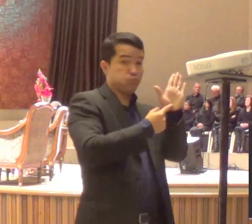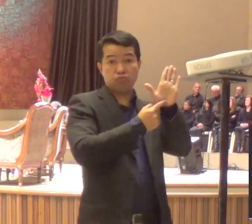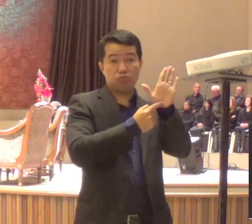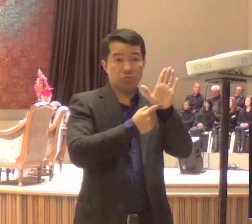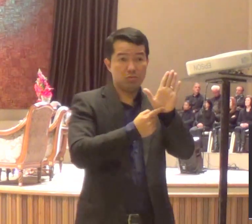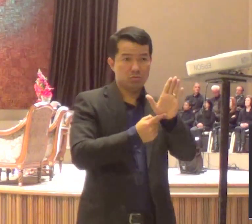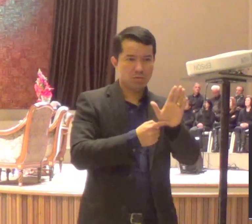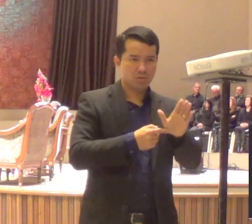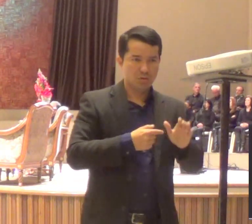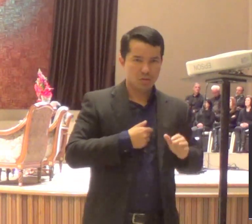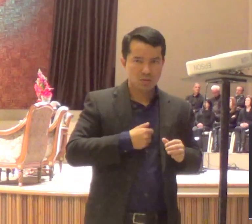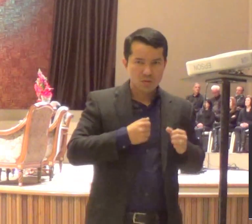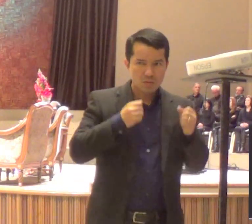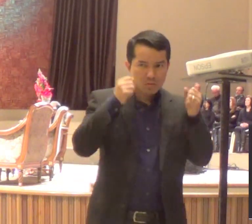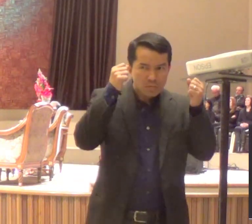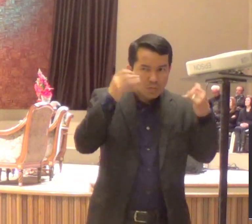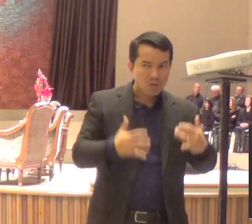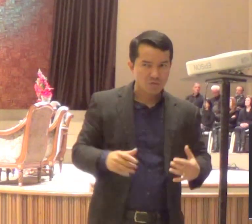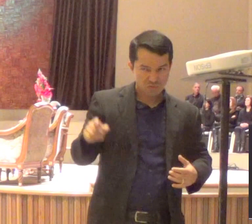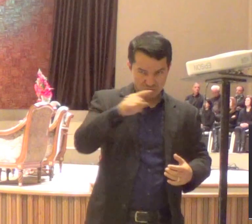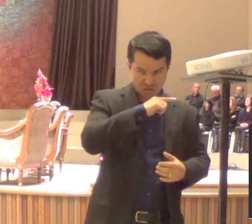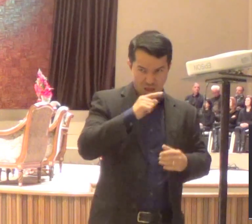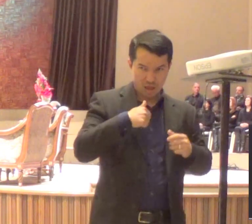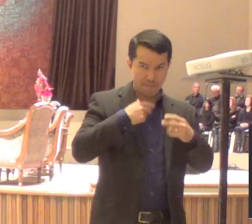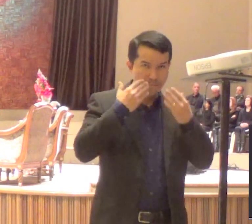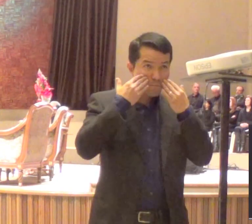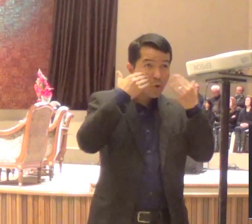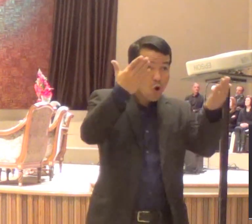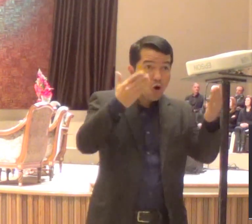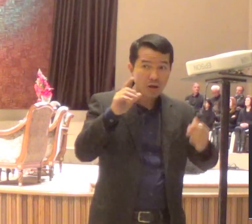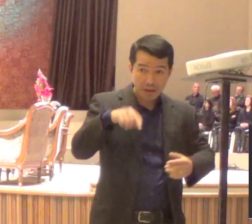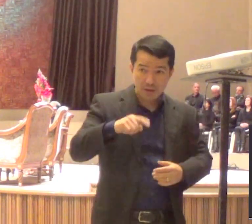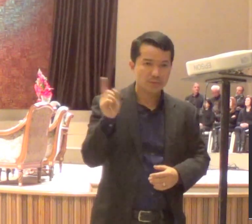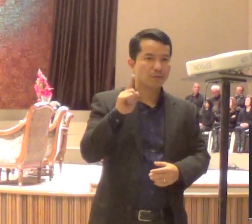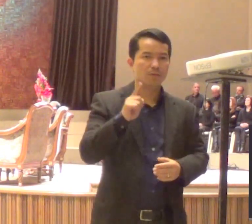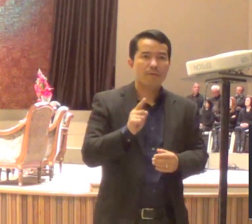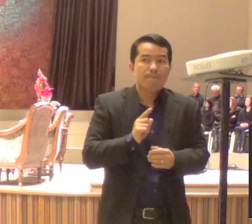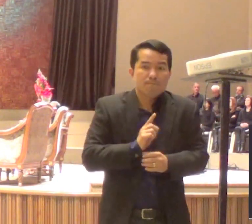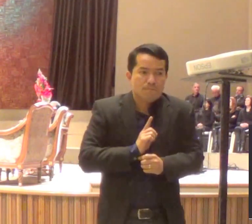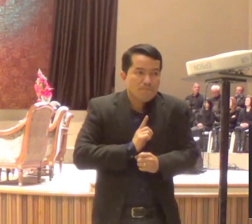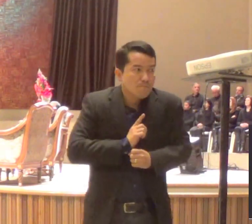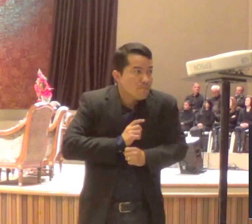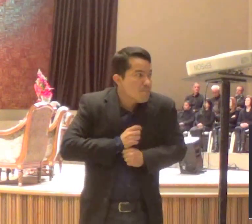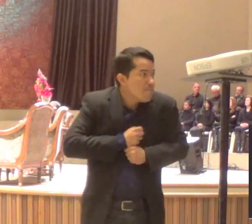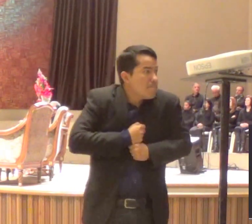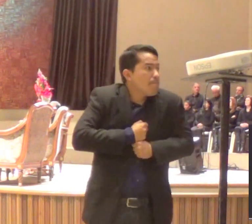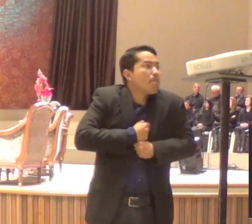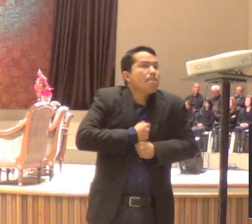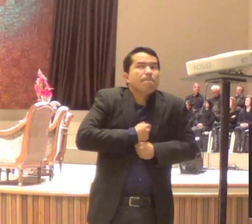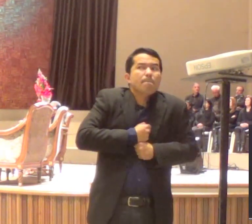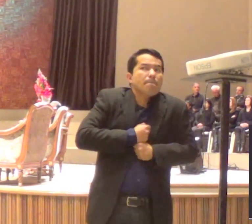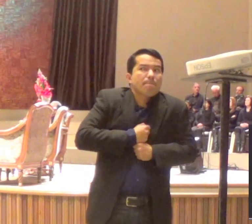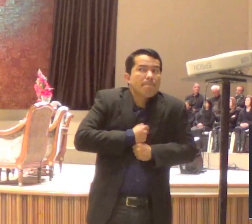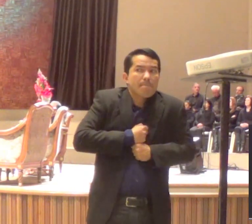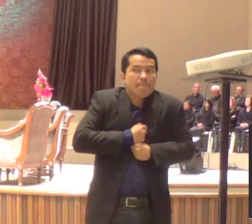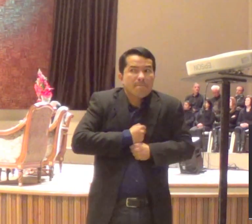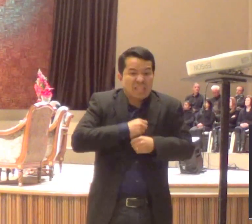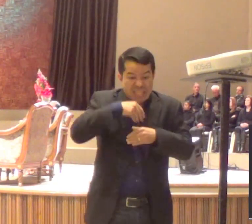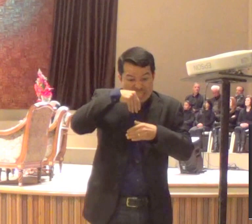privada, e ainda a mais privada de todas, e aí o Espírito de Deus diz assim,